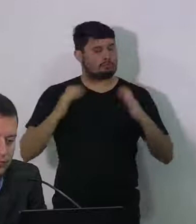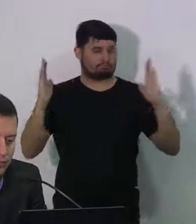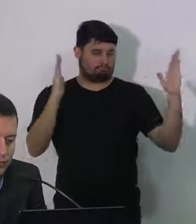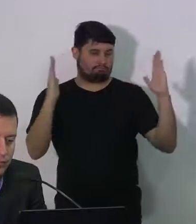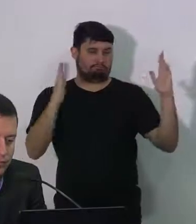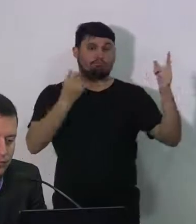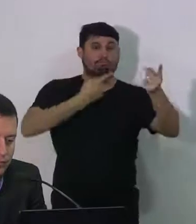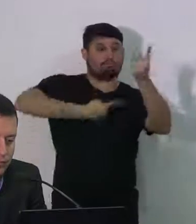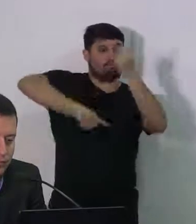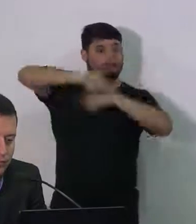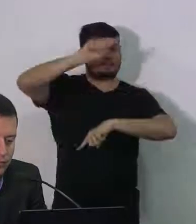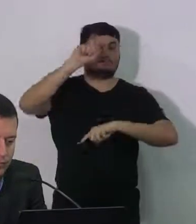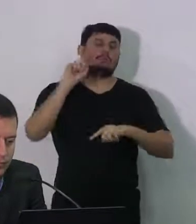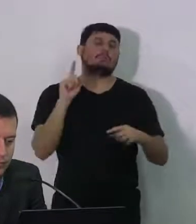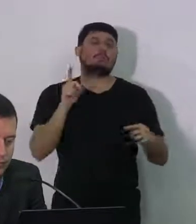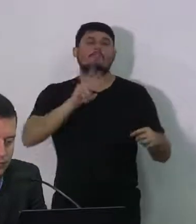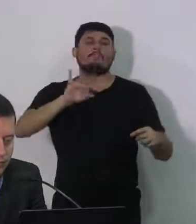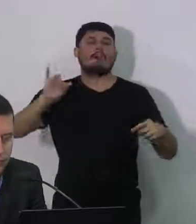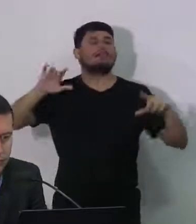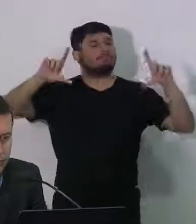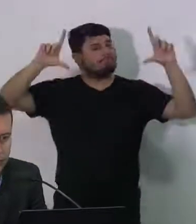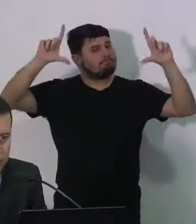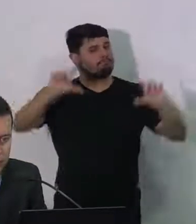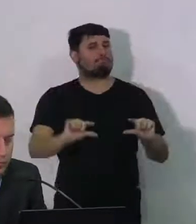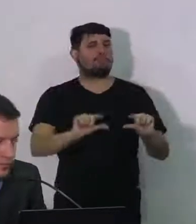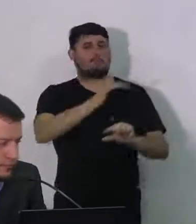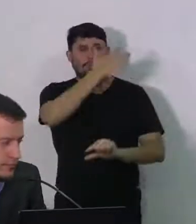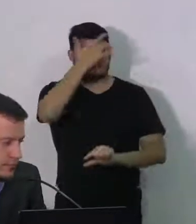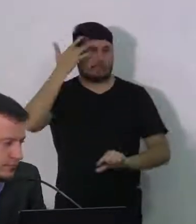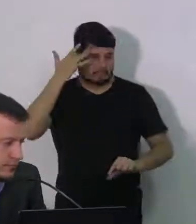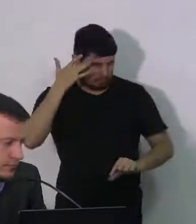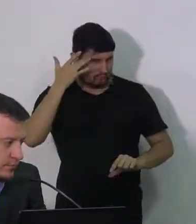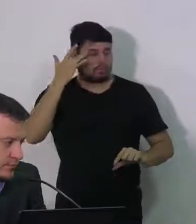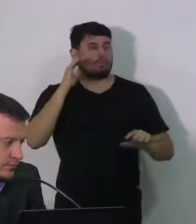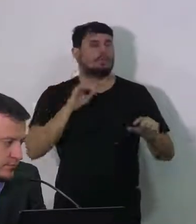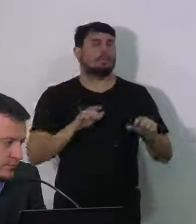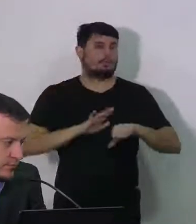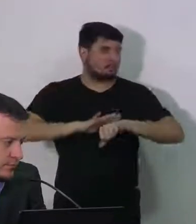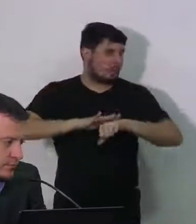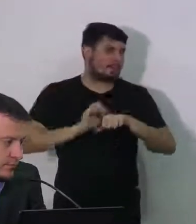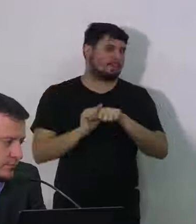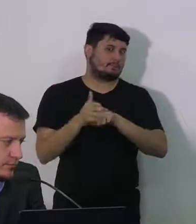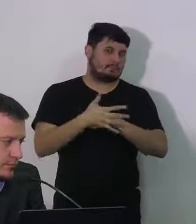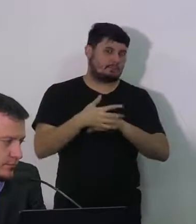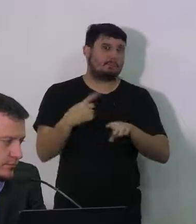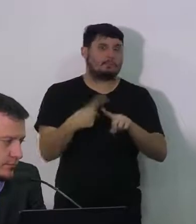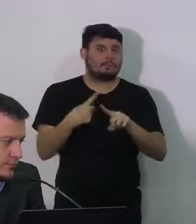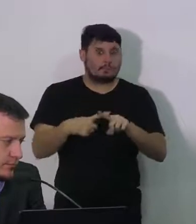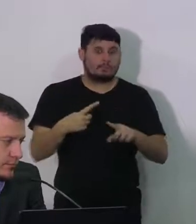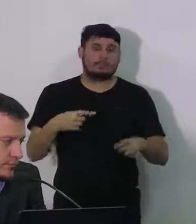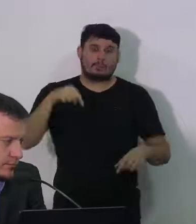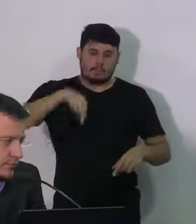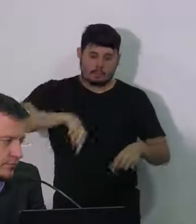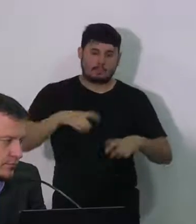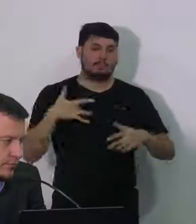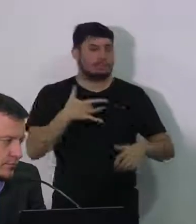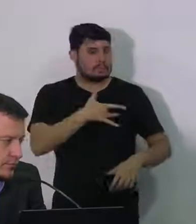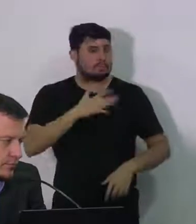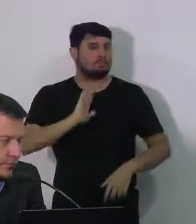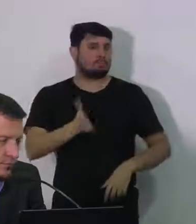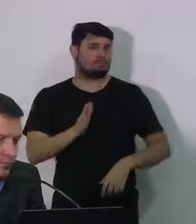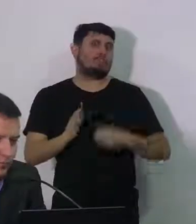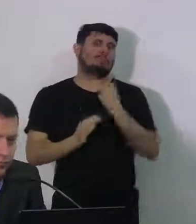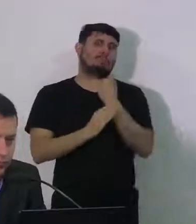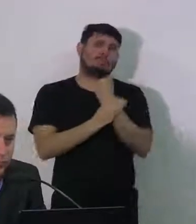quantidade de pessoas infectadas com menos utilização das nossas redes elas estão prontas estão ficando prontas para quando a gente